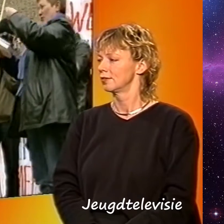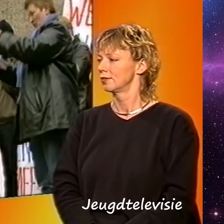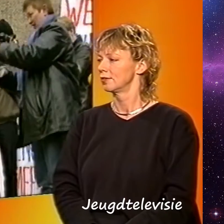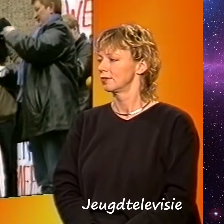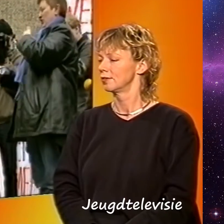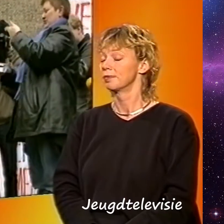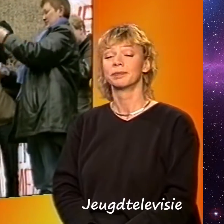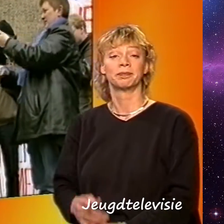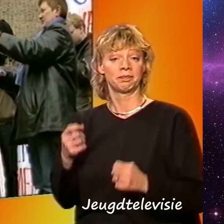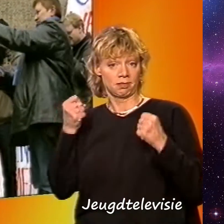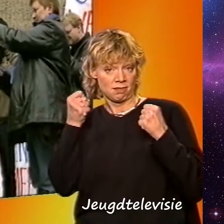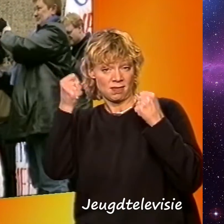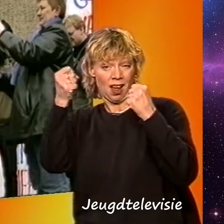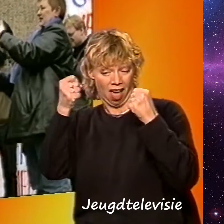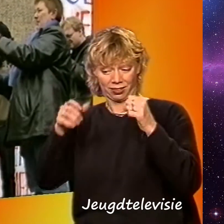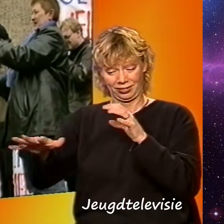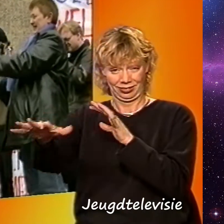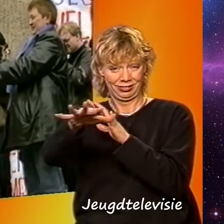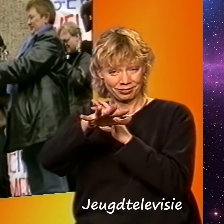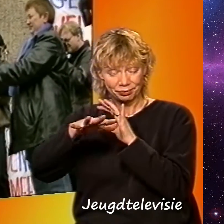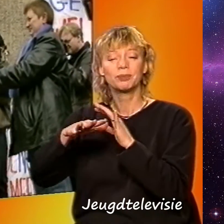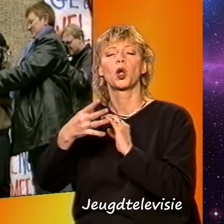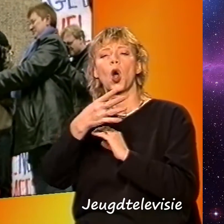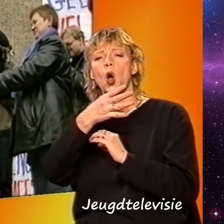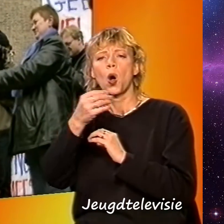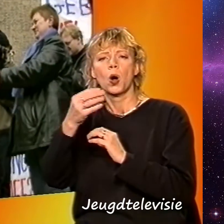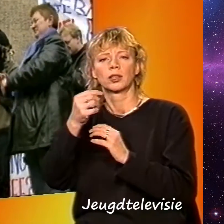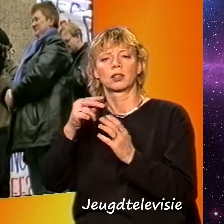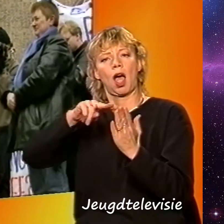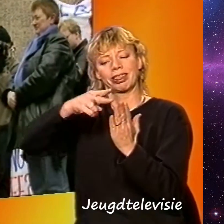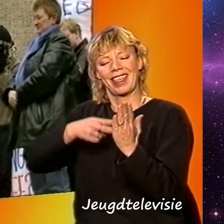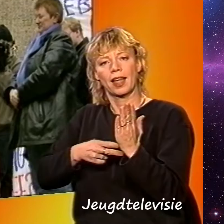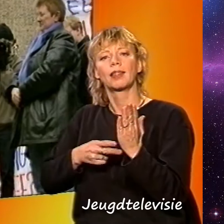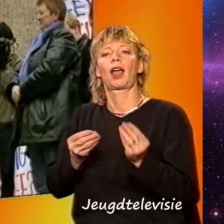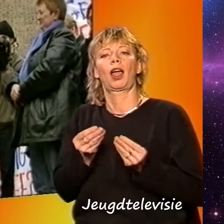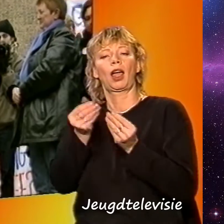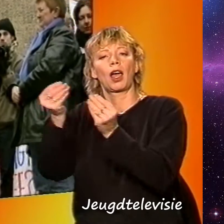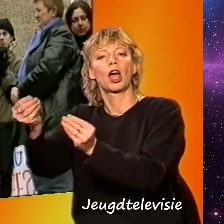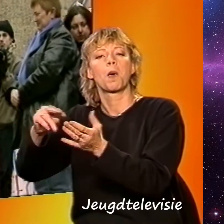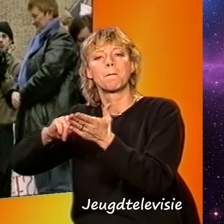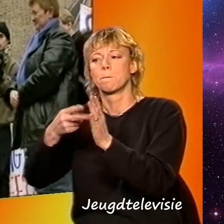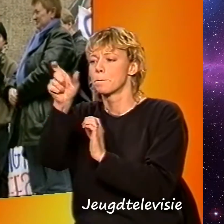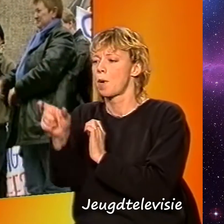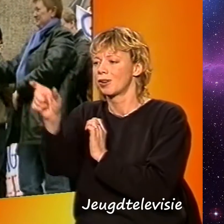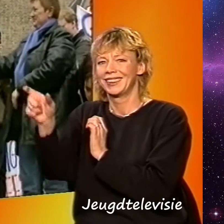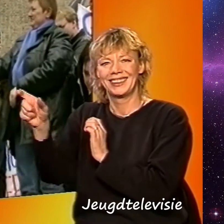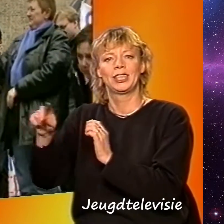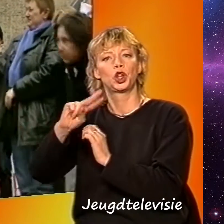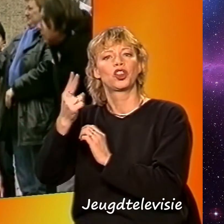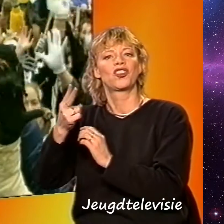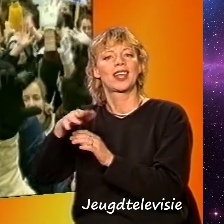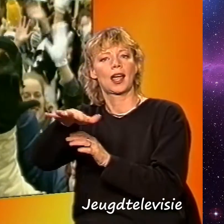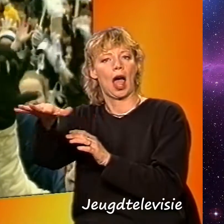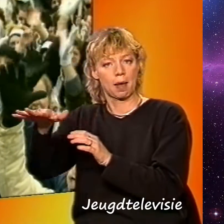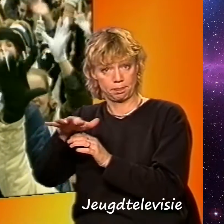De actievoerders schaven honderden handtekeningen aan politici van de Tweede Kamer. Ze hopen dat zij ervoor gaan zorgen dat gebarentaal